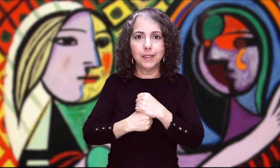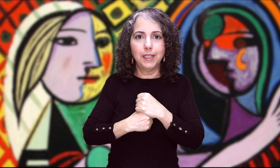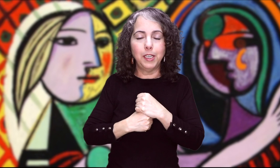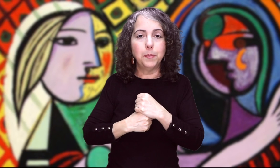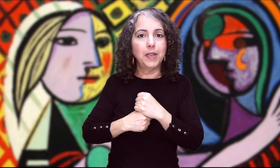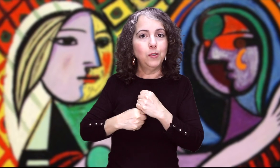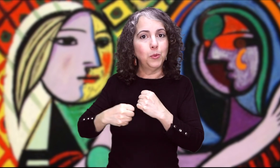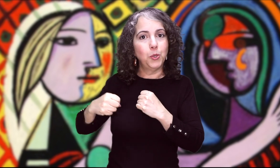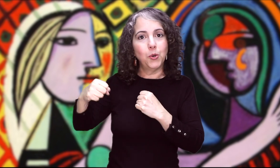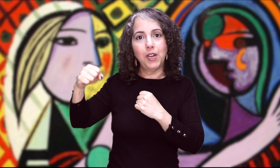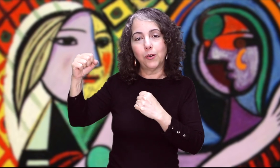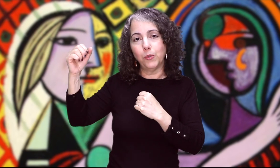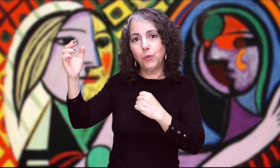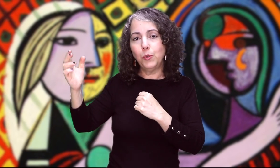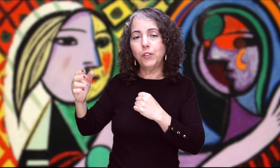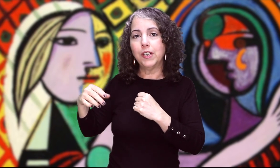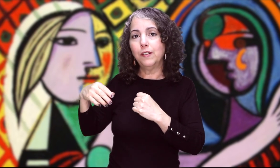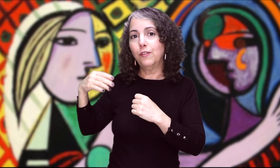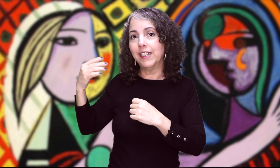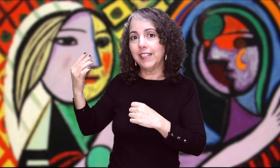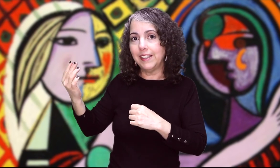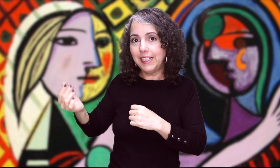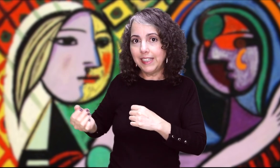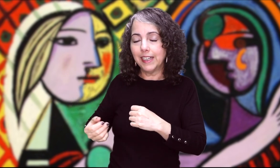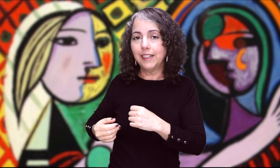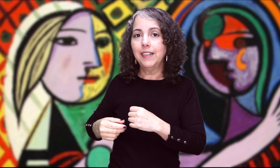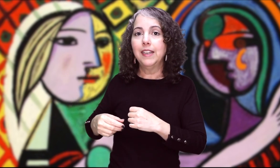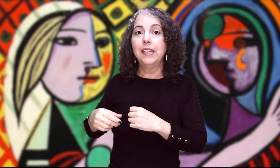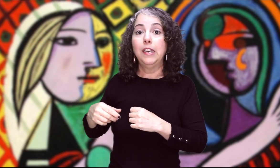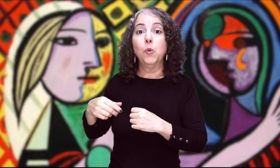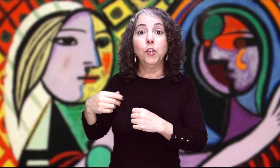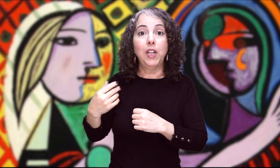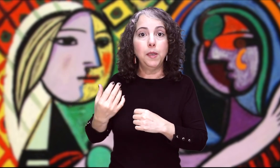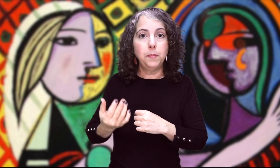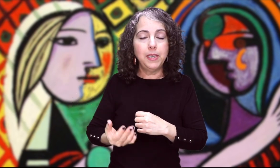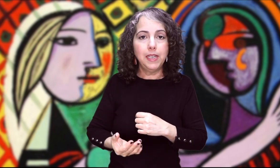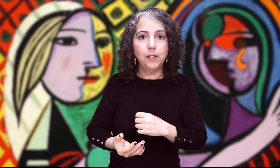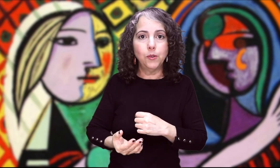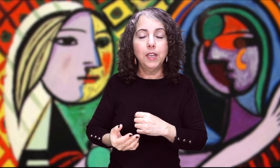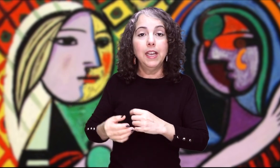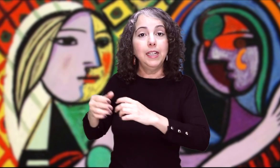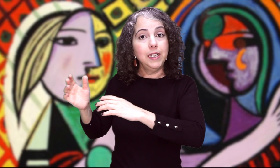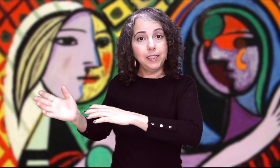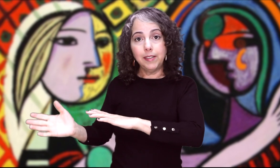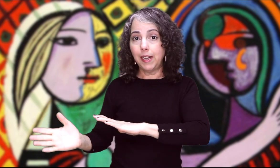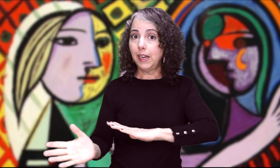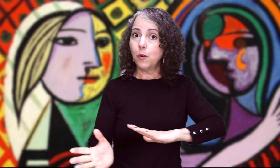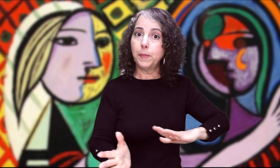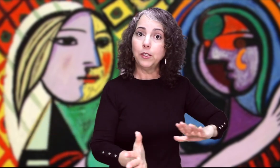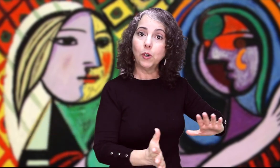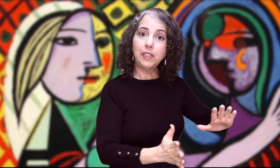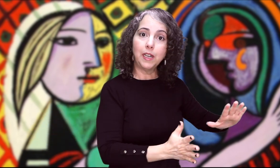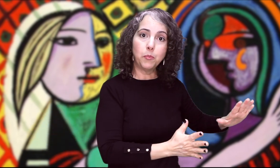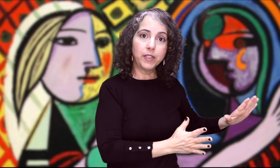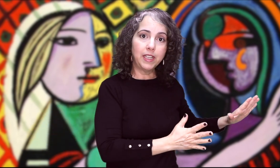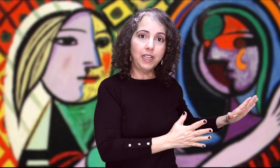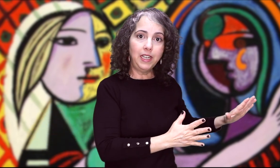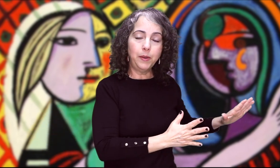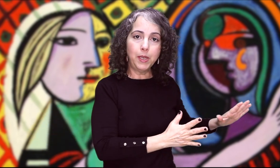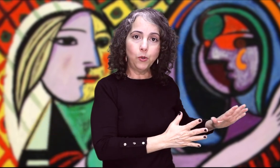Irma subió a la consulta Fue atendida Y cuando la despidieron El dentista la acompañó Hasta la puerta del elevador